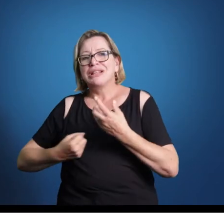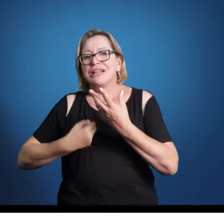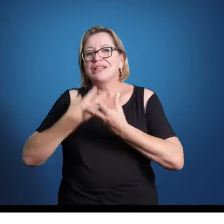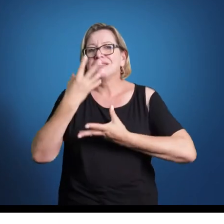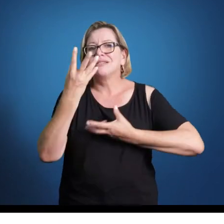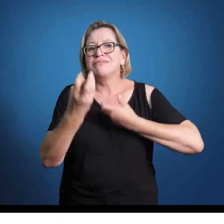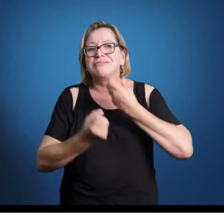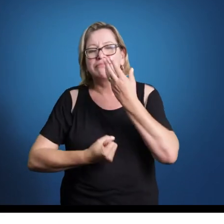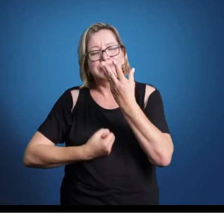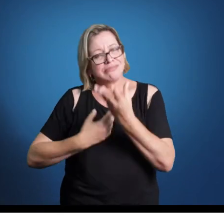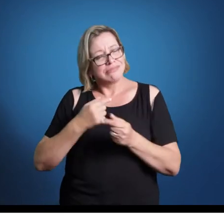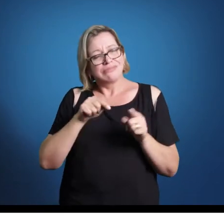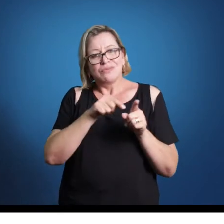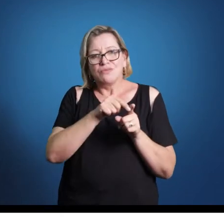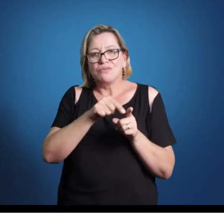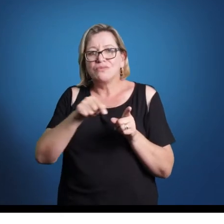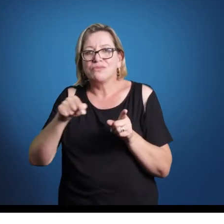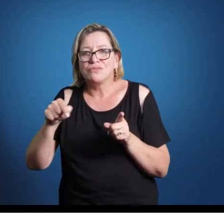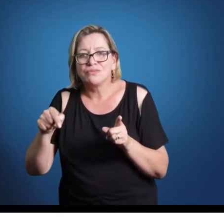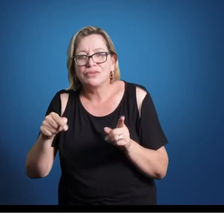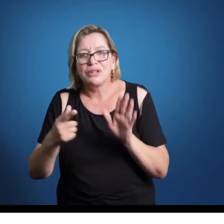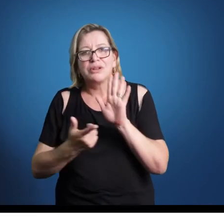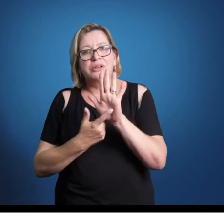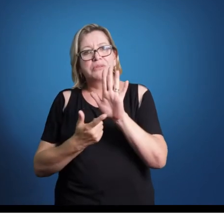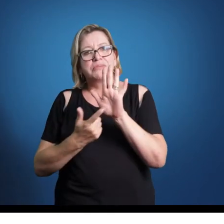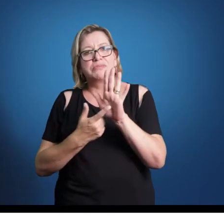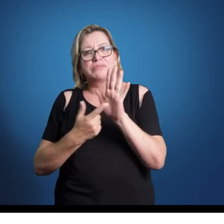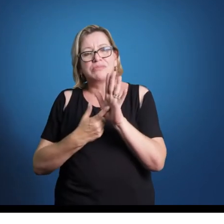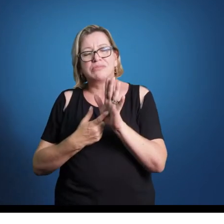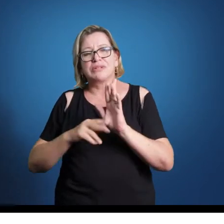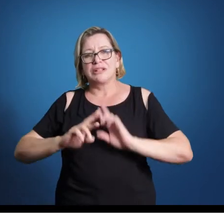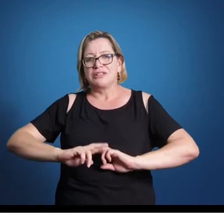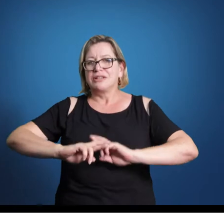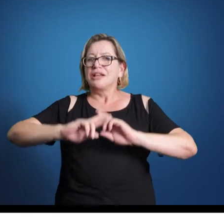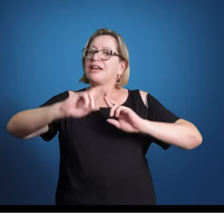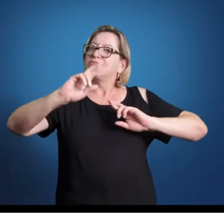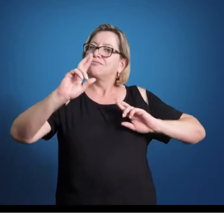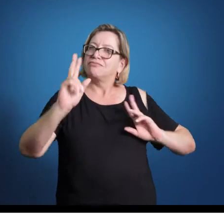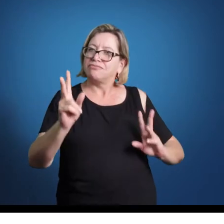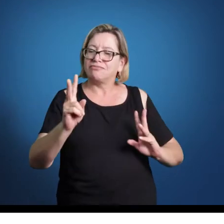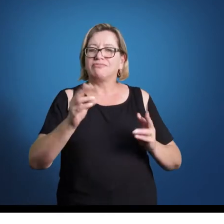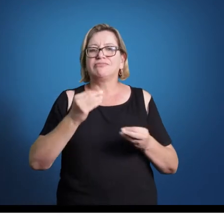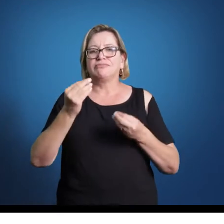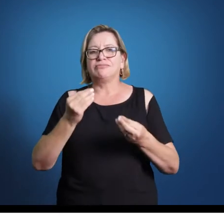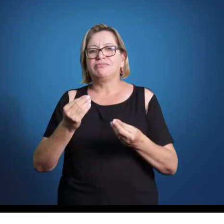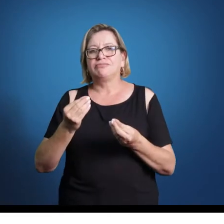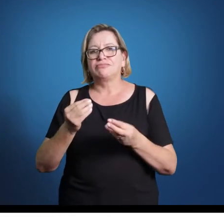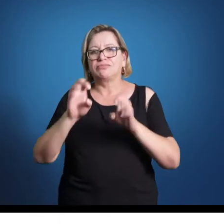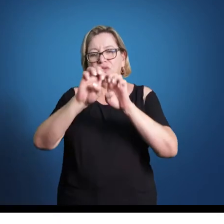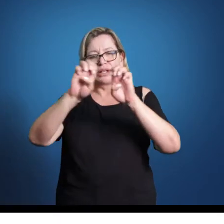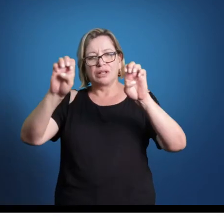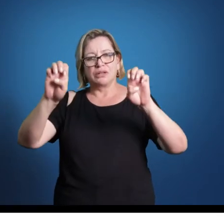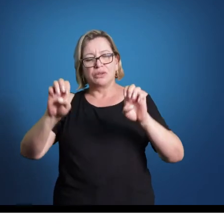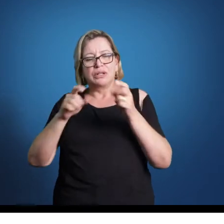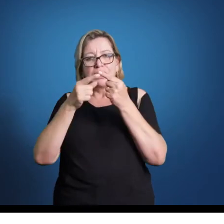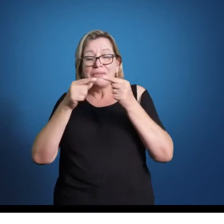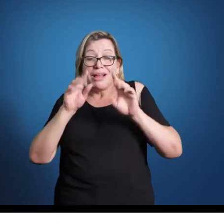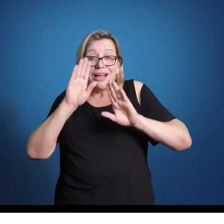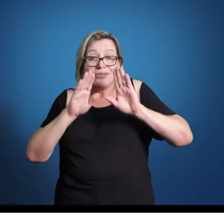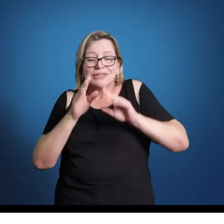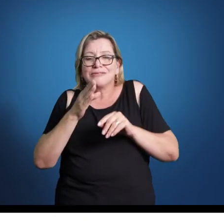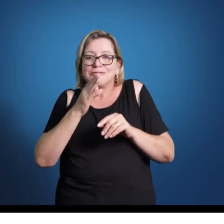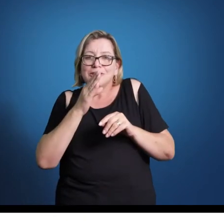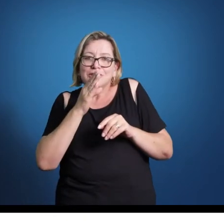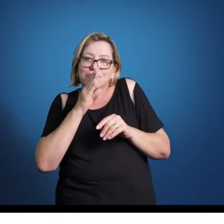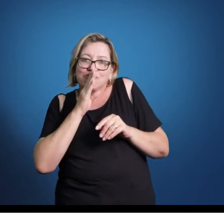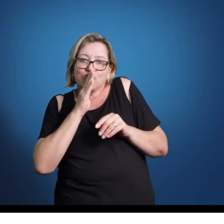maneira grande e eloquente com o contraste, tanto dinâmico, quanto estrutural. Produzindo silêncios, ou muita densidade